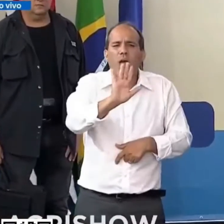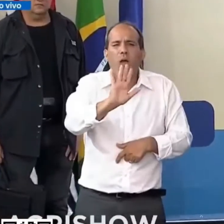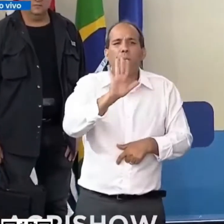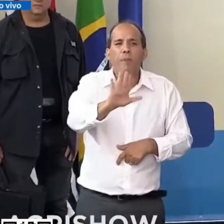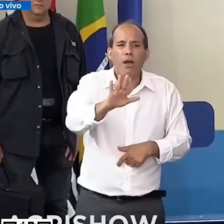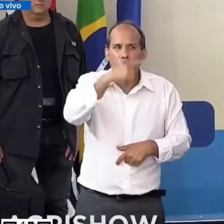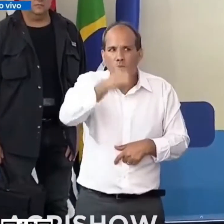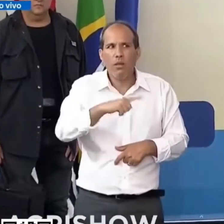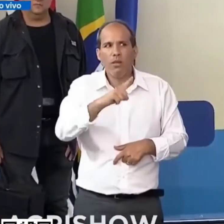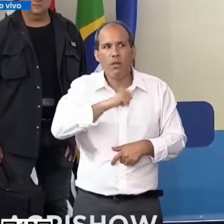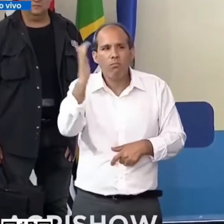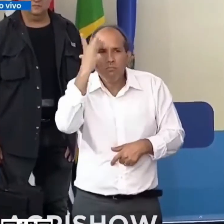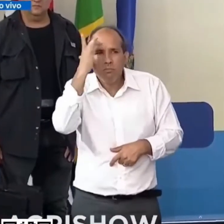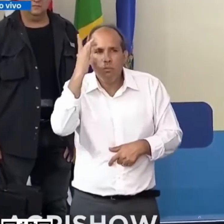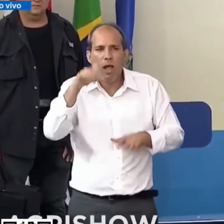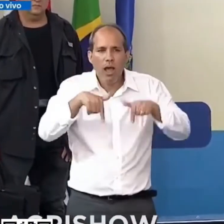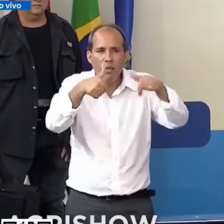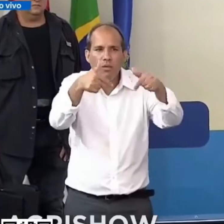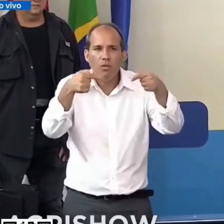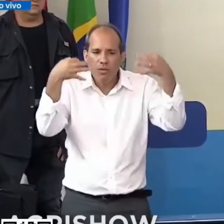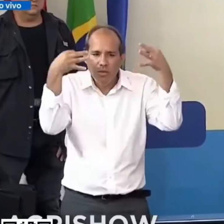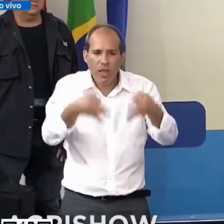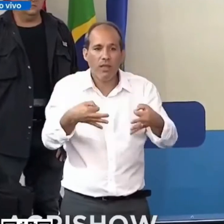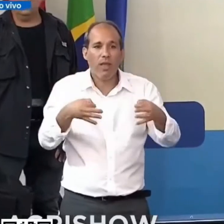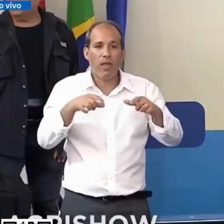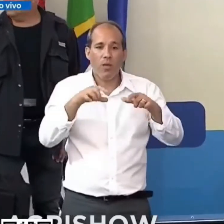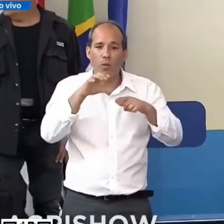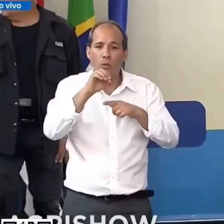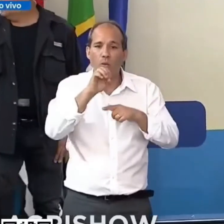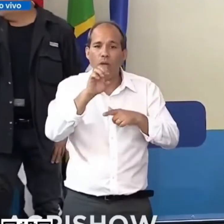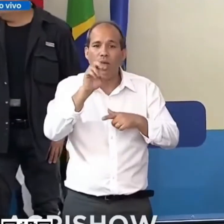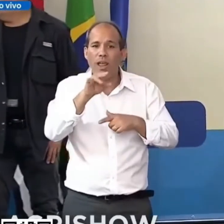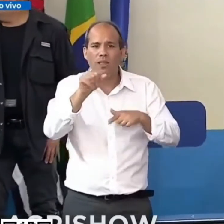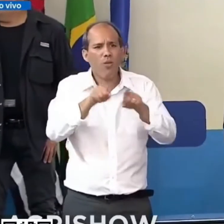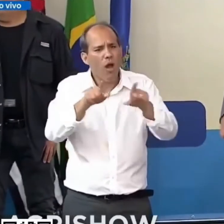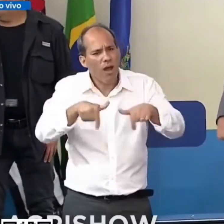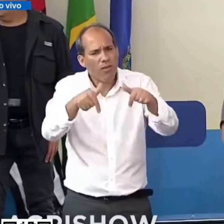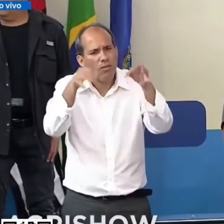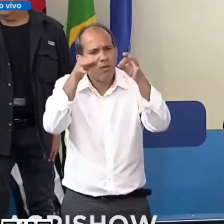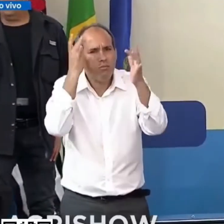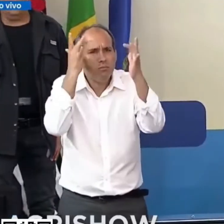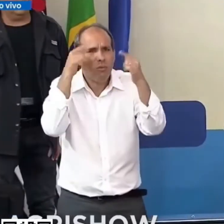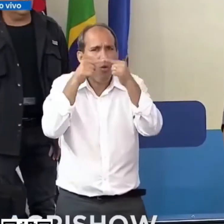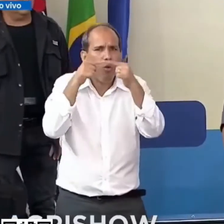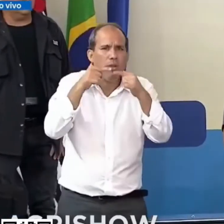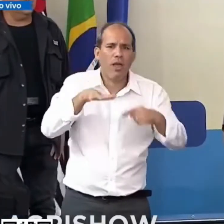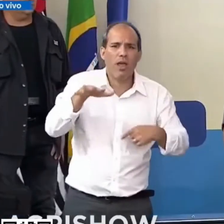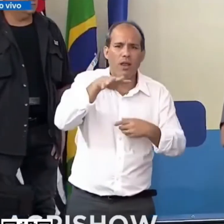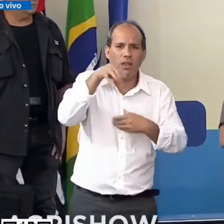coerentes e a coerência é uma coisa que tem que ser inerente à política